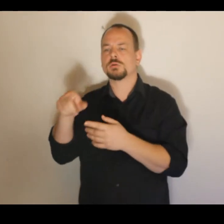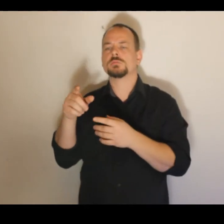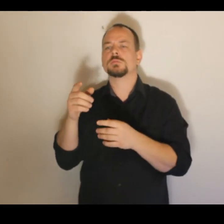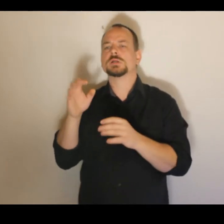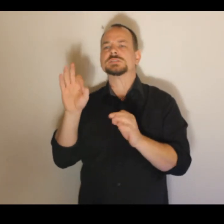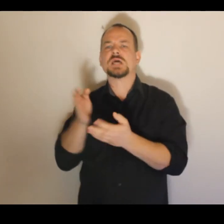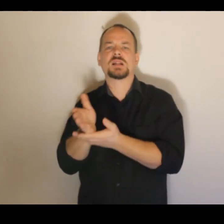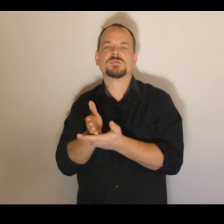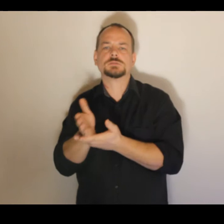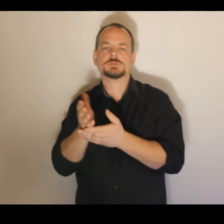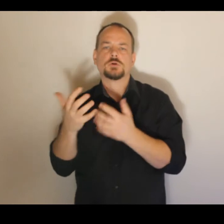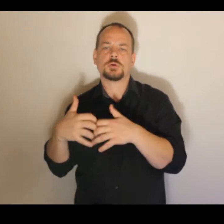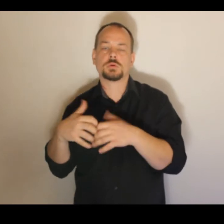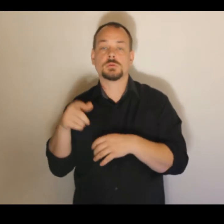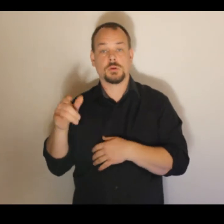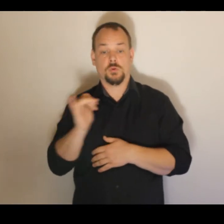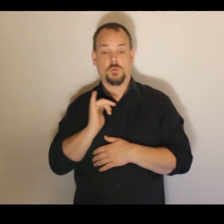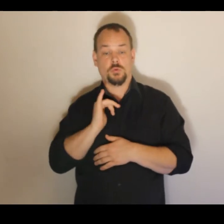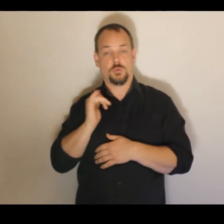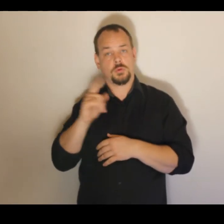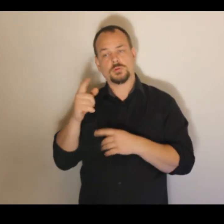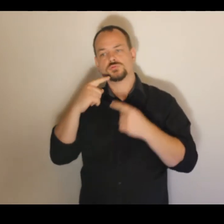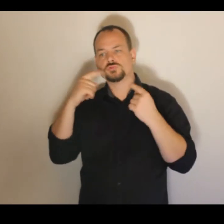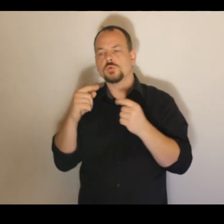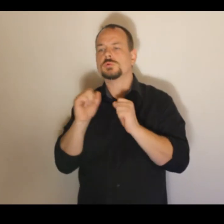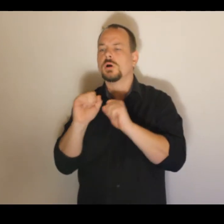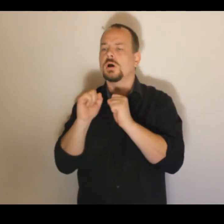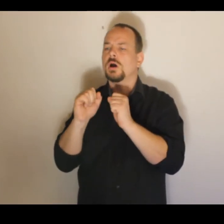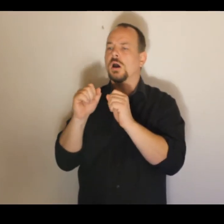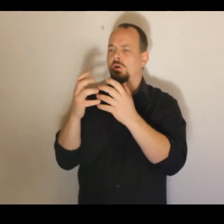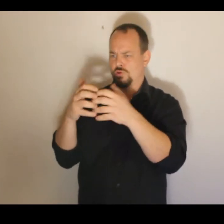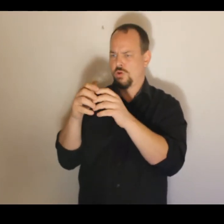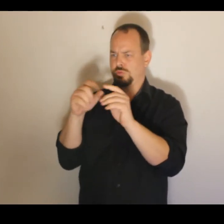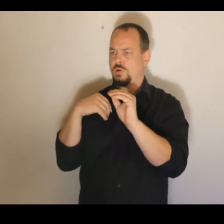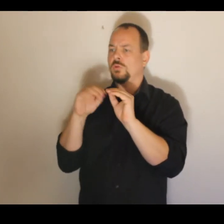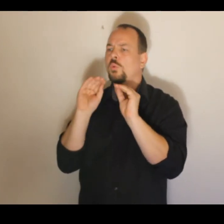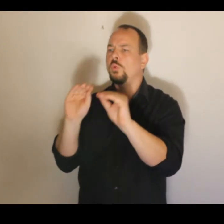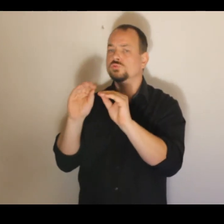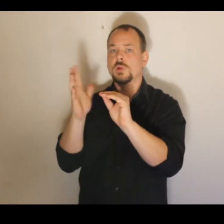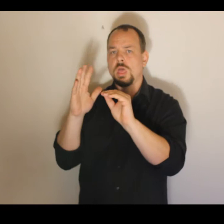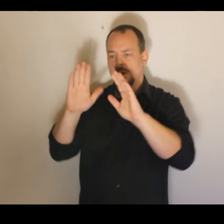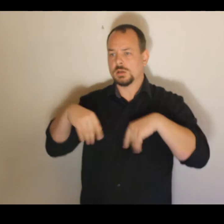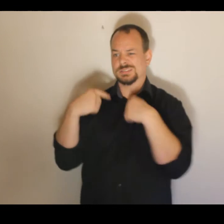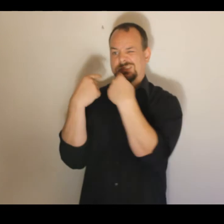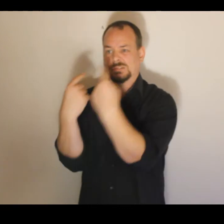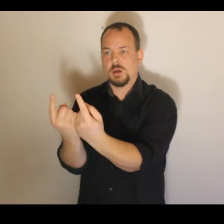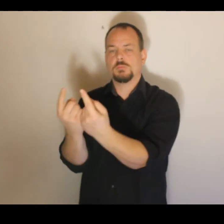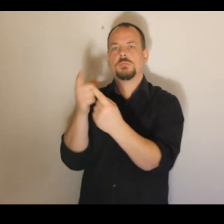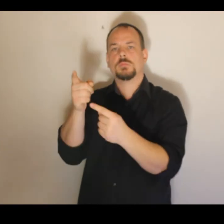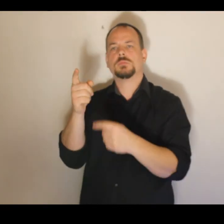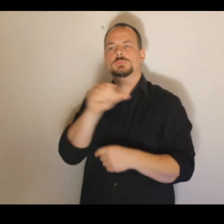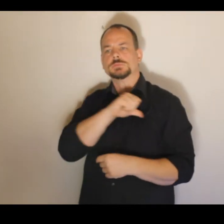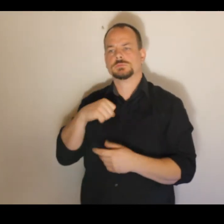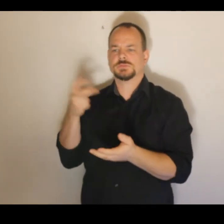naplňující koncept, který pochází od Norberta Wienera a Jonny von Neumana, že roboty jsou schopné se programovat